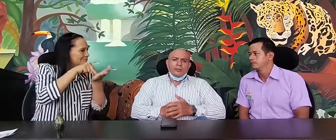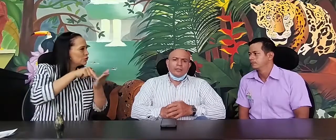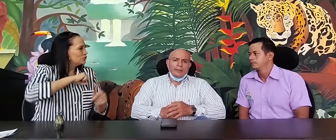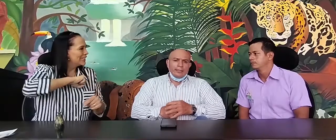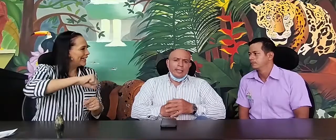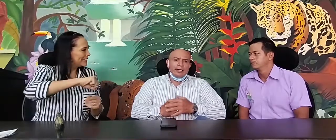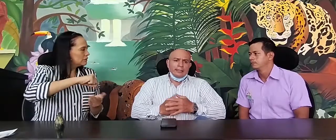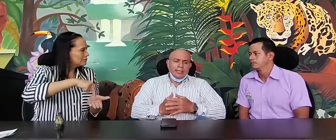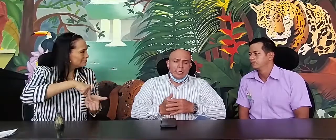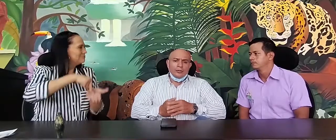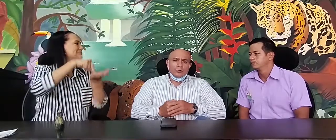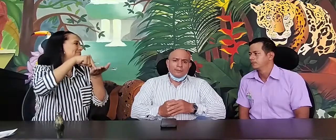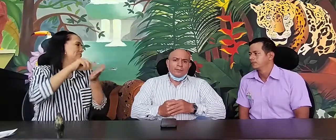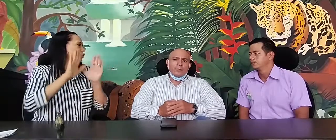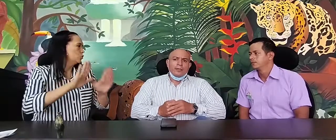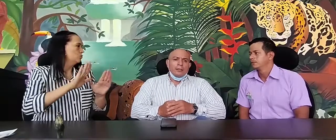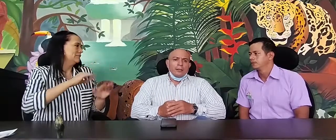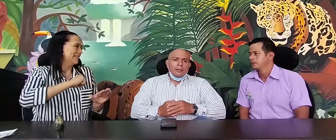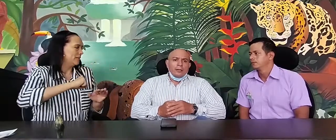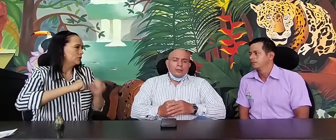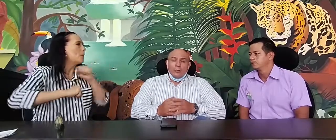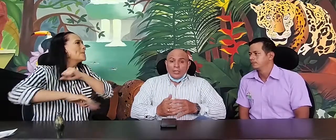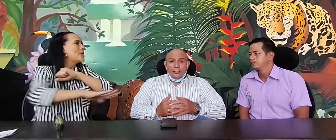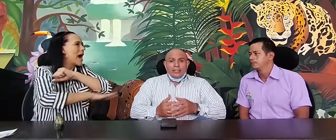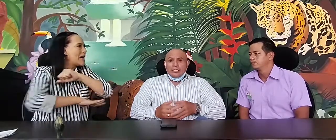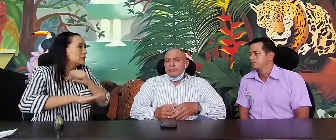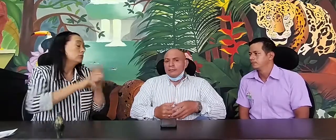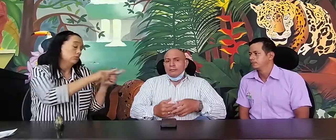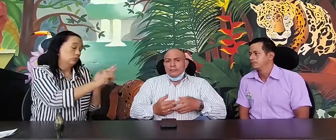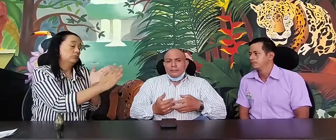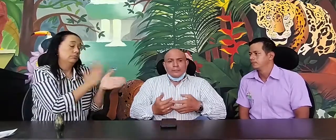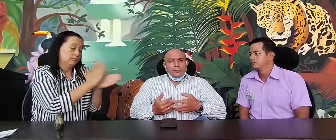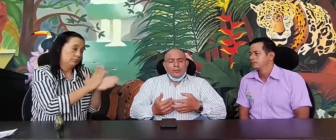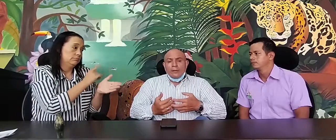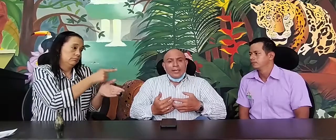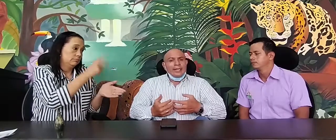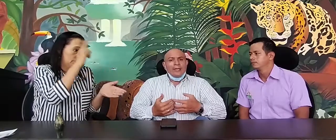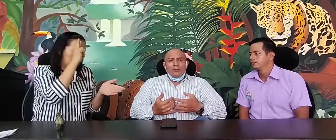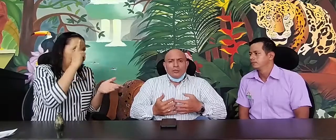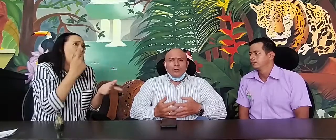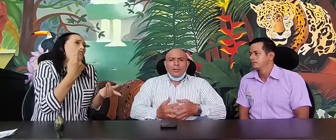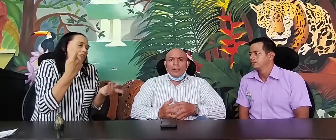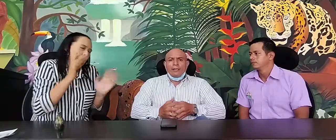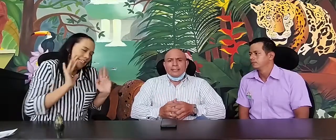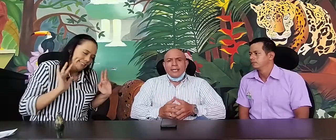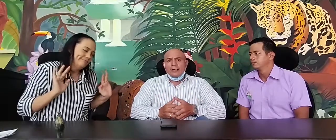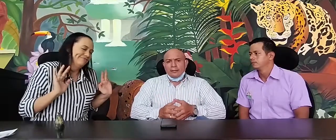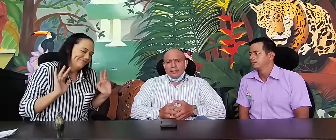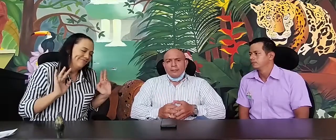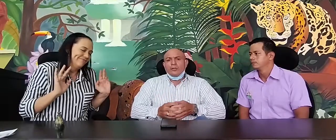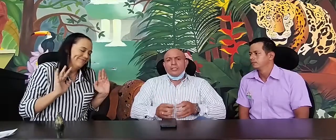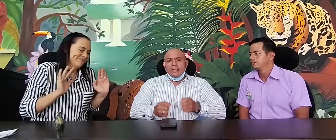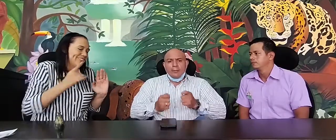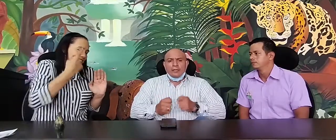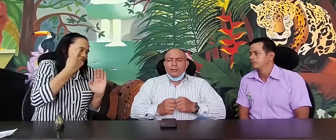fundamentales de ellos. Como él lo dice, todavía queda mucho por avanzar, pero sin embargo,